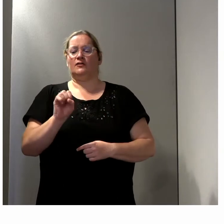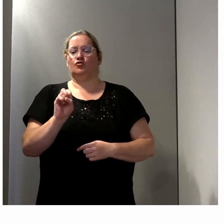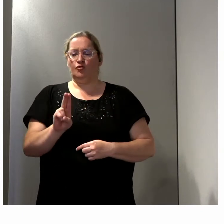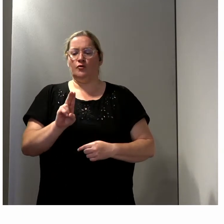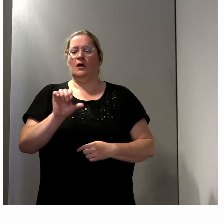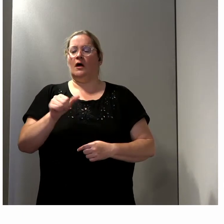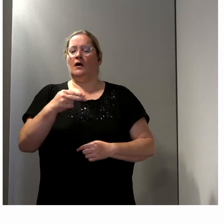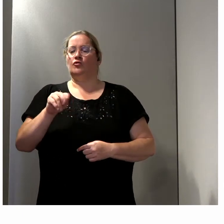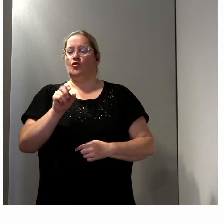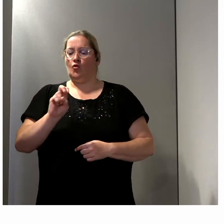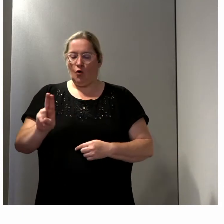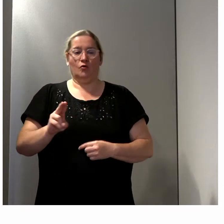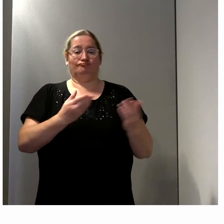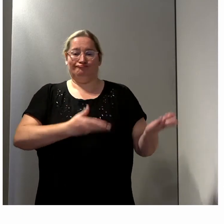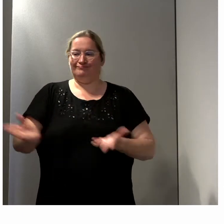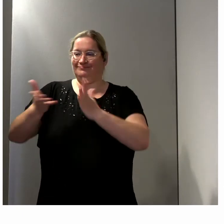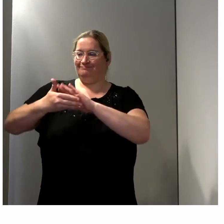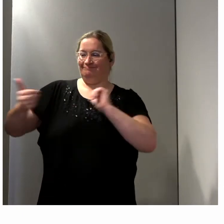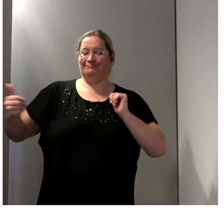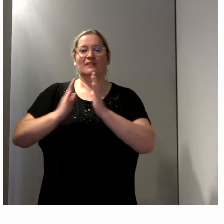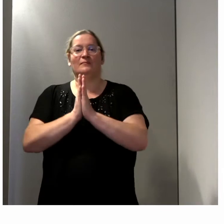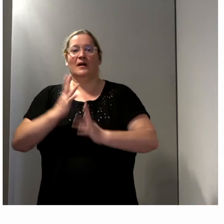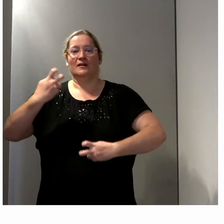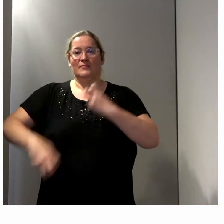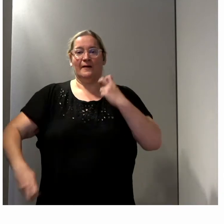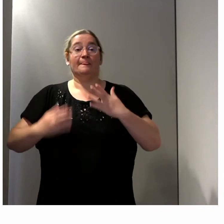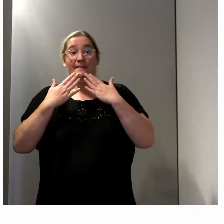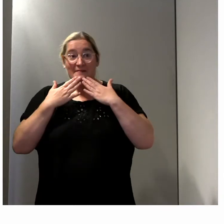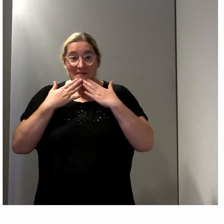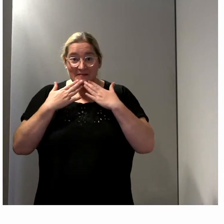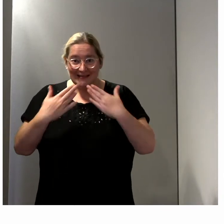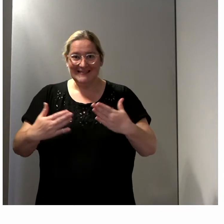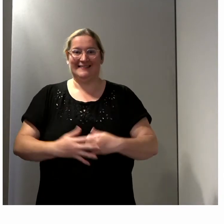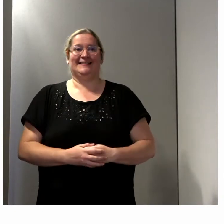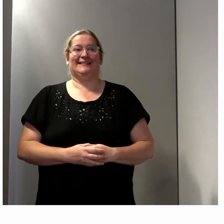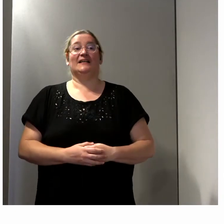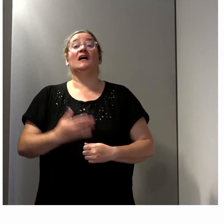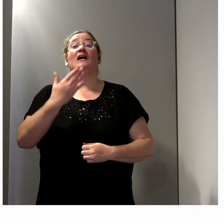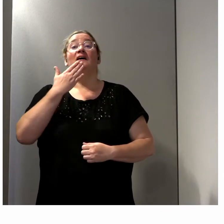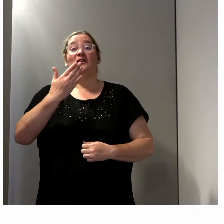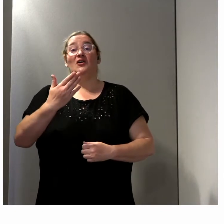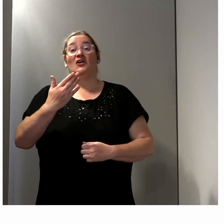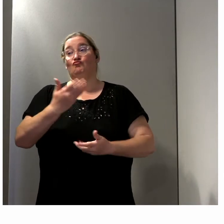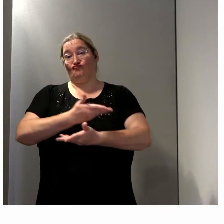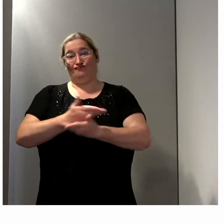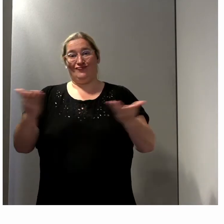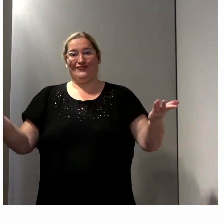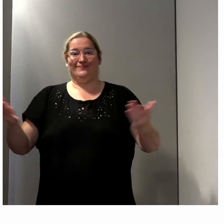'autre part. Marie-Pierre, je te passe la parole. Merci. Bonjour à tous.